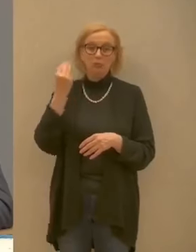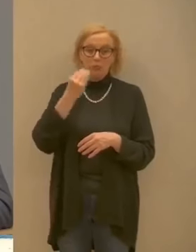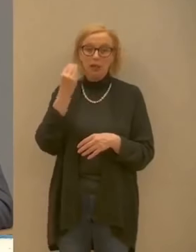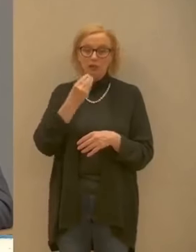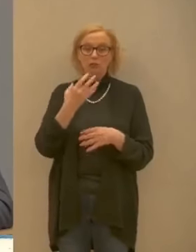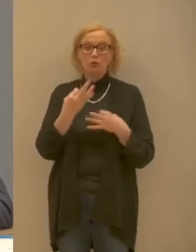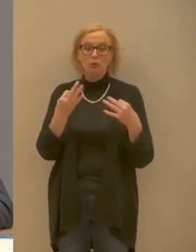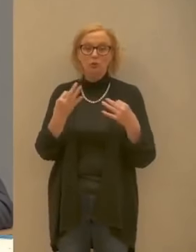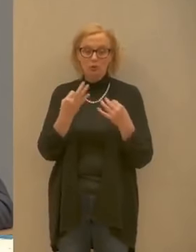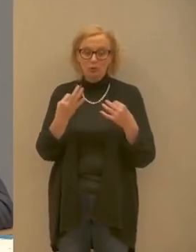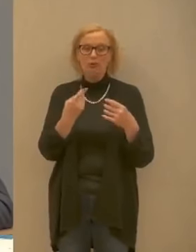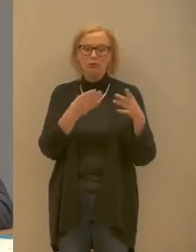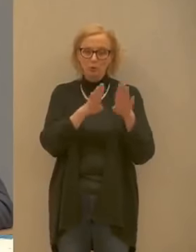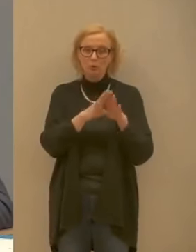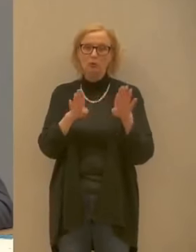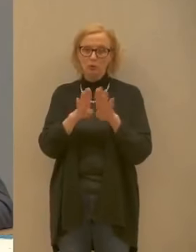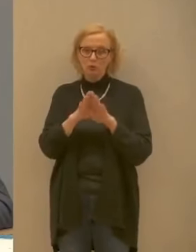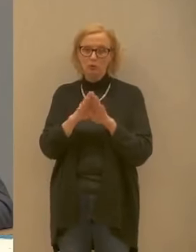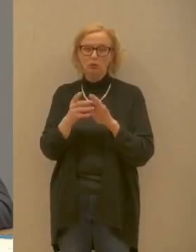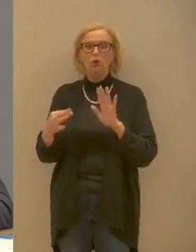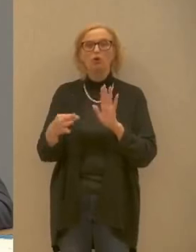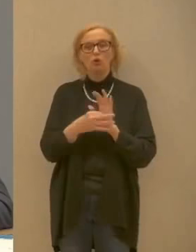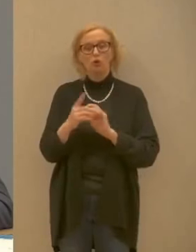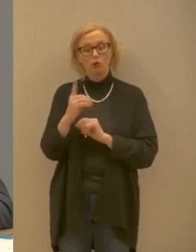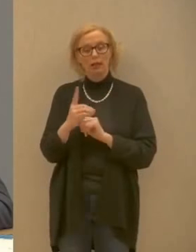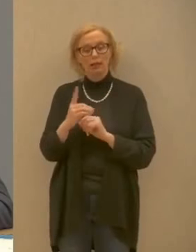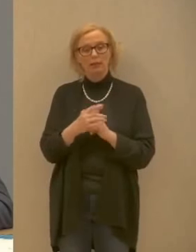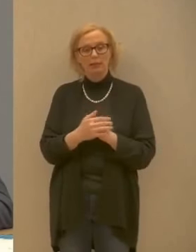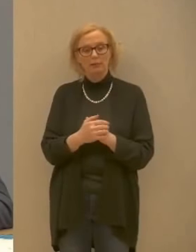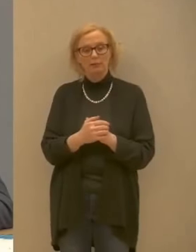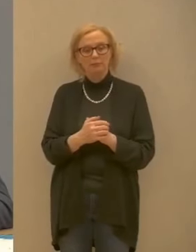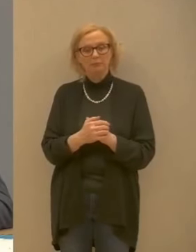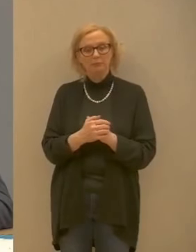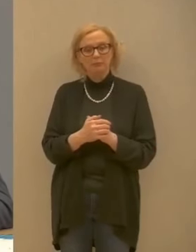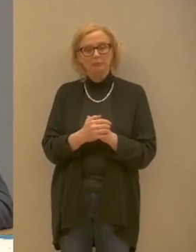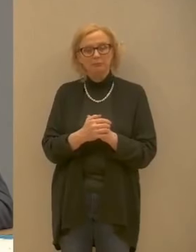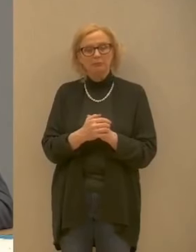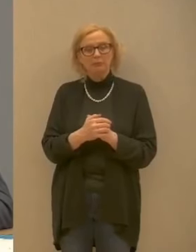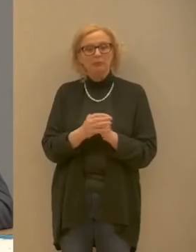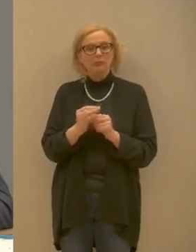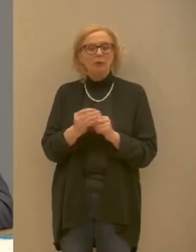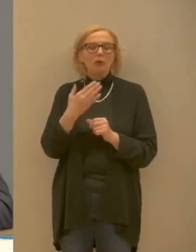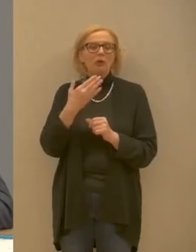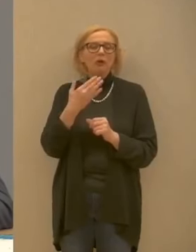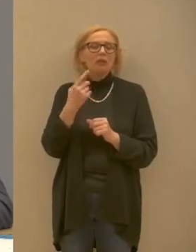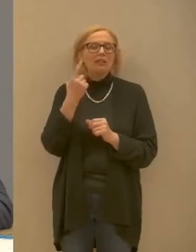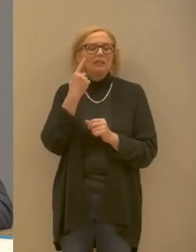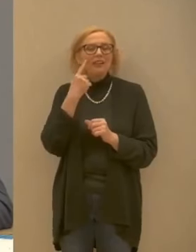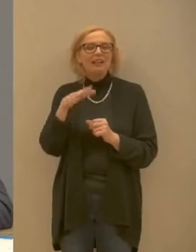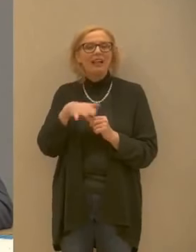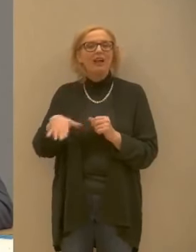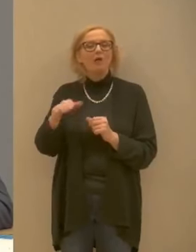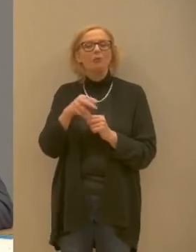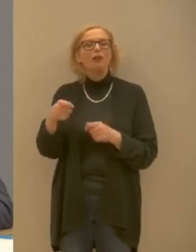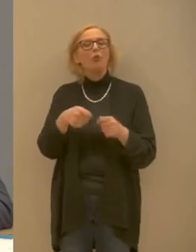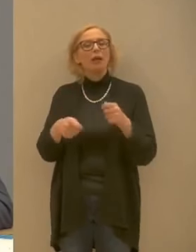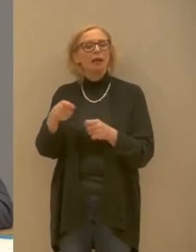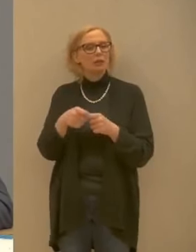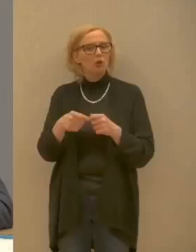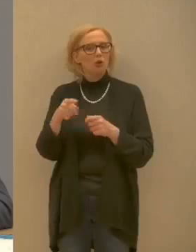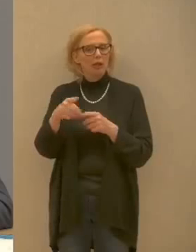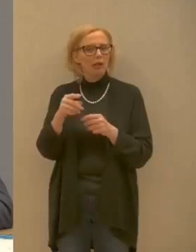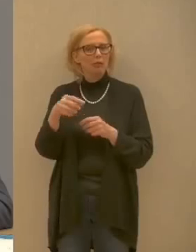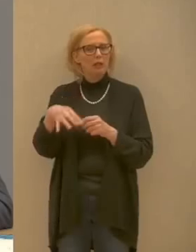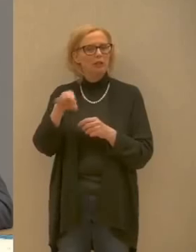vedendo ciò che stanno facendo sta facendo il mondo della cooperazione della